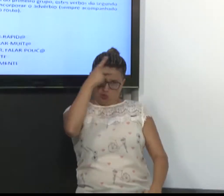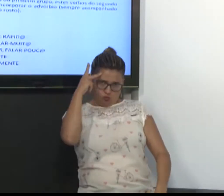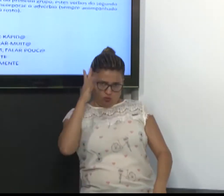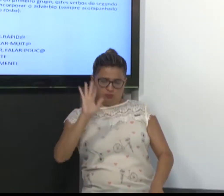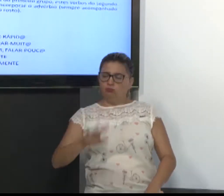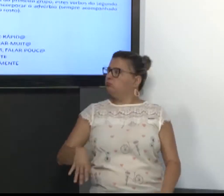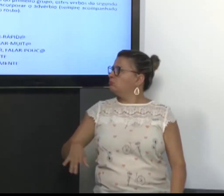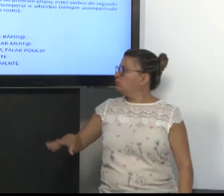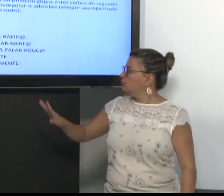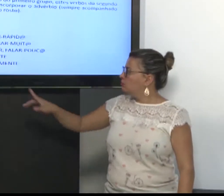pessoa.